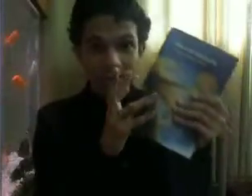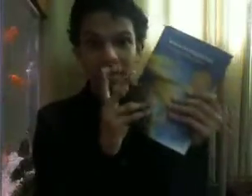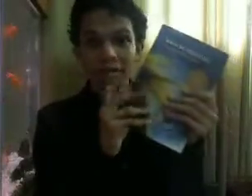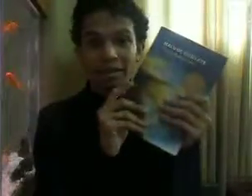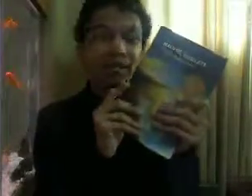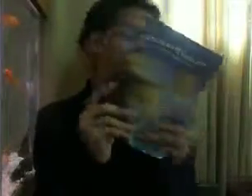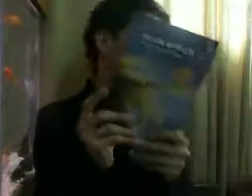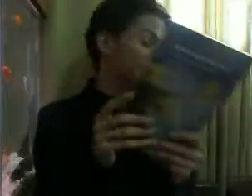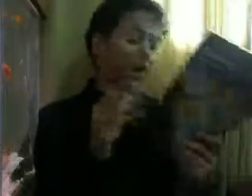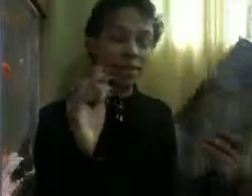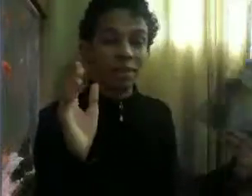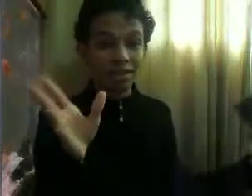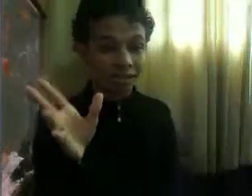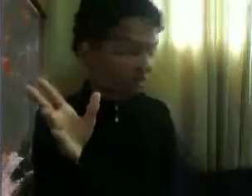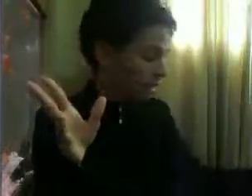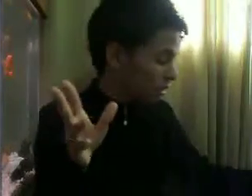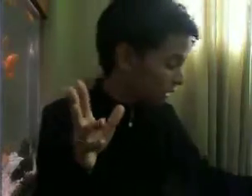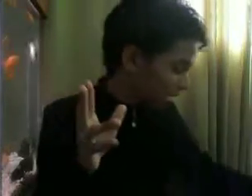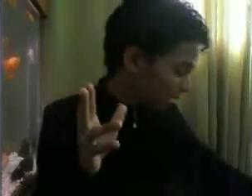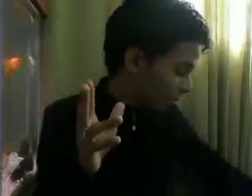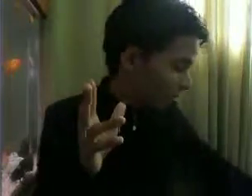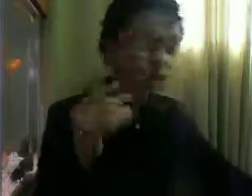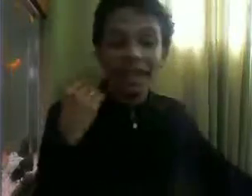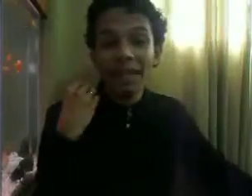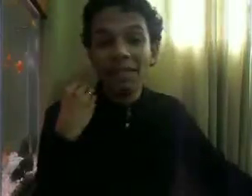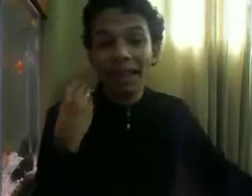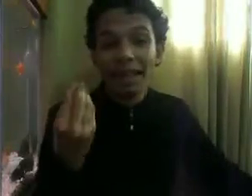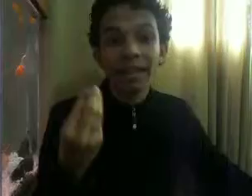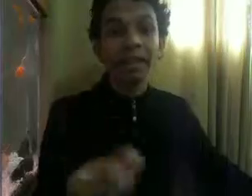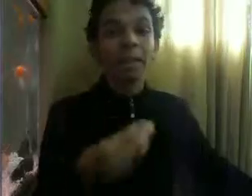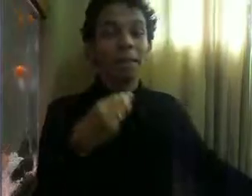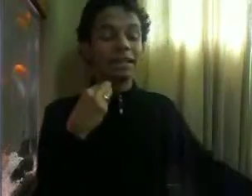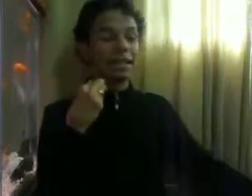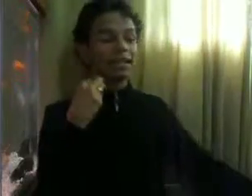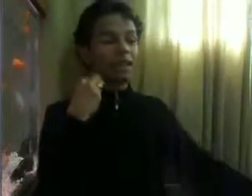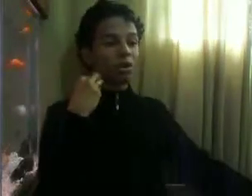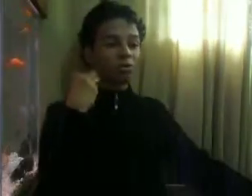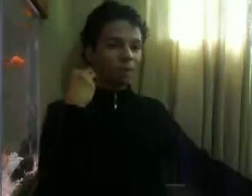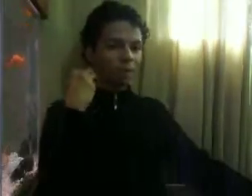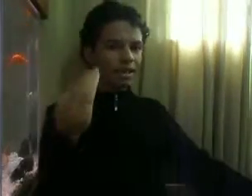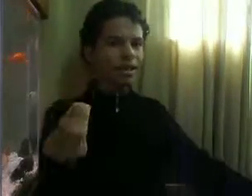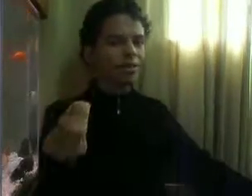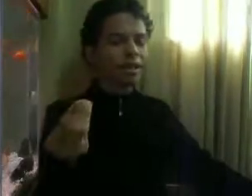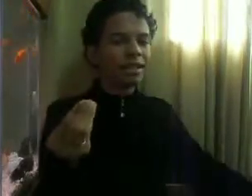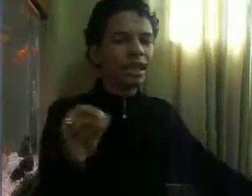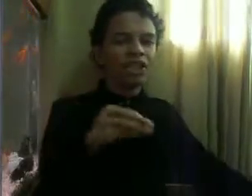Marcelo Rubens Paiva Porque você não vai gostar Porque ele fala Mas ele fala Com tamanha naturalidade